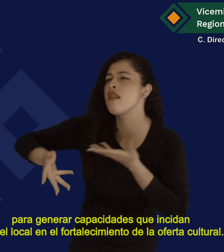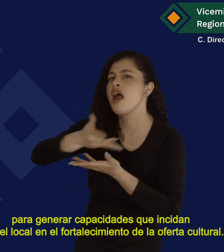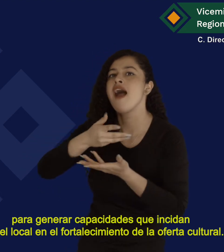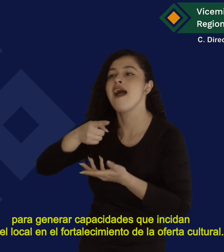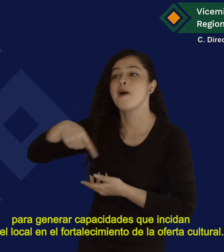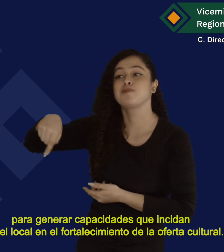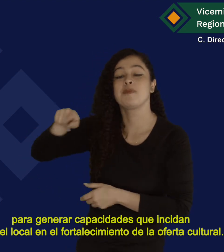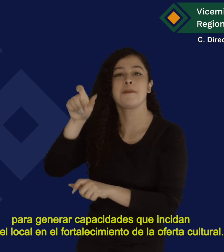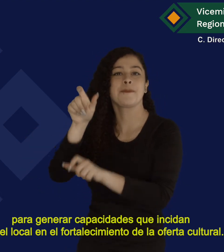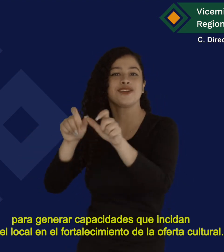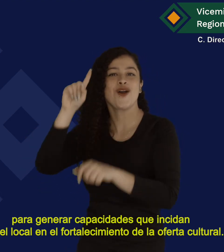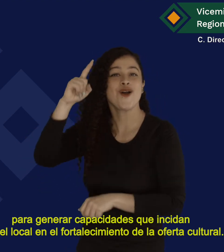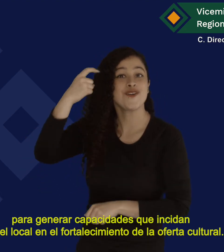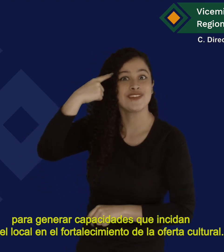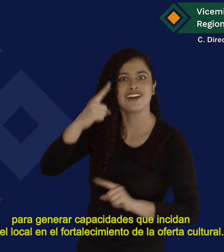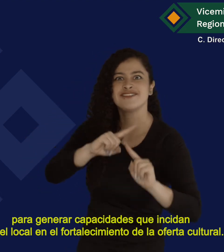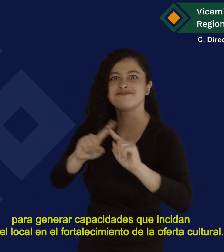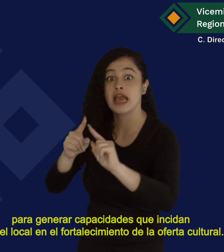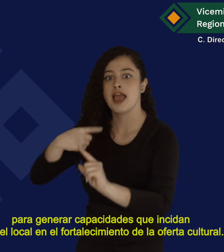cultural